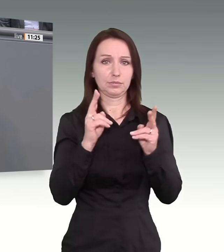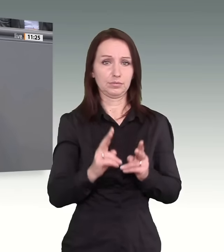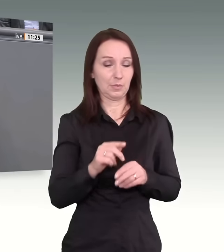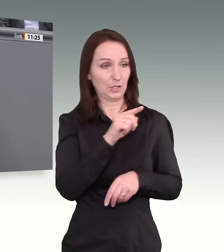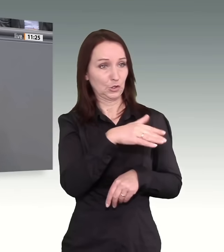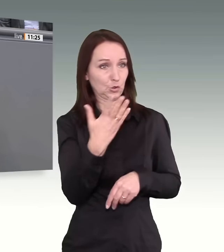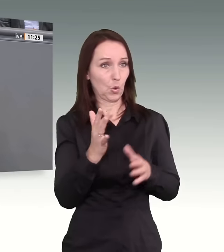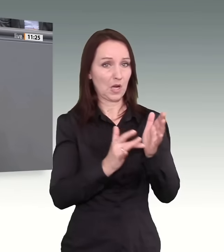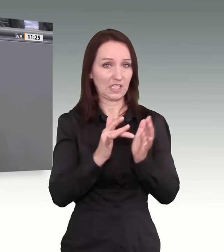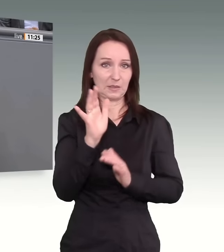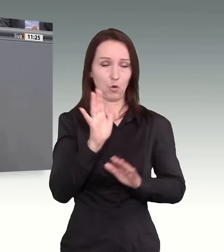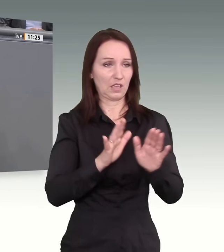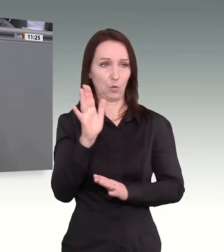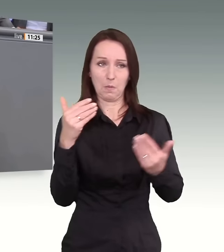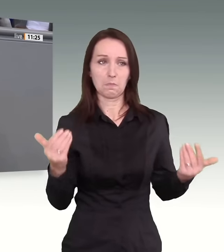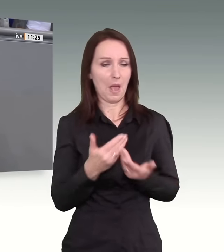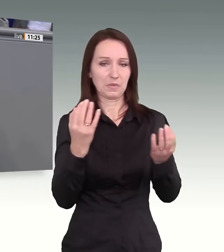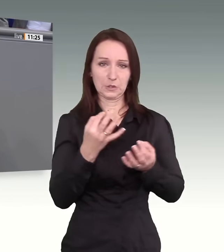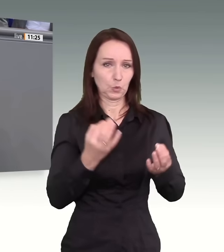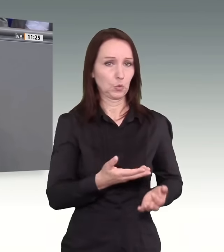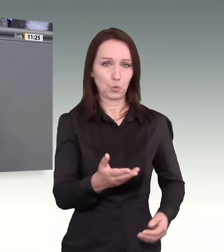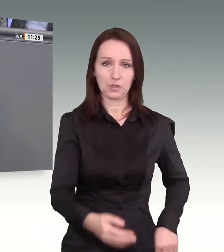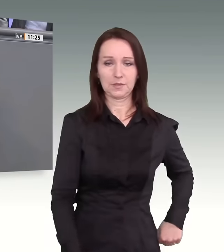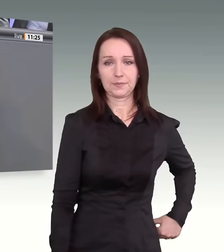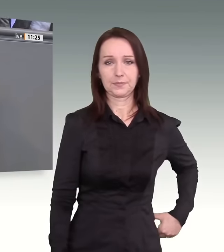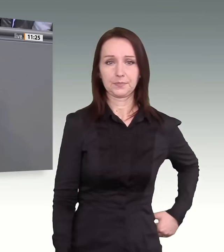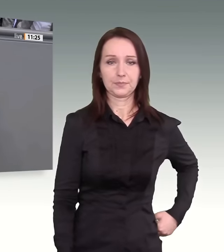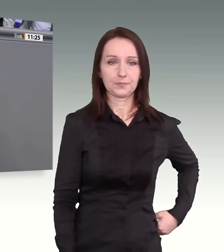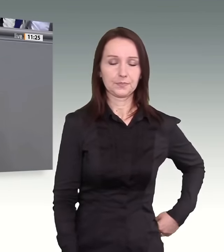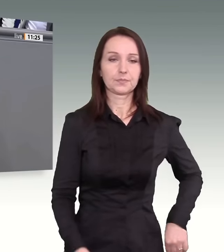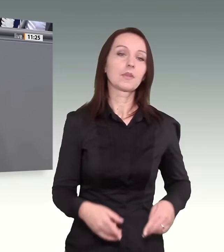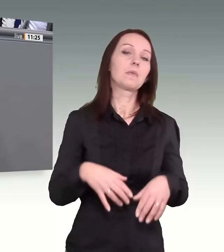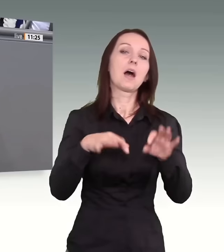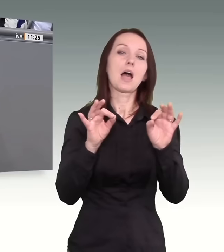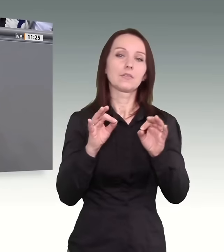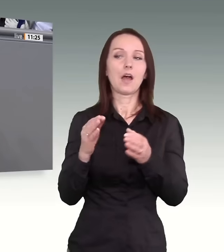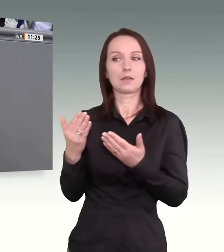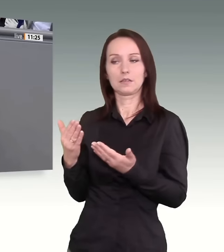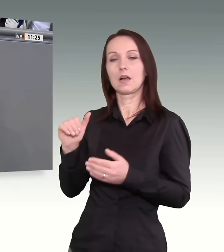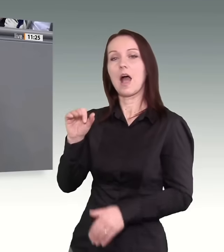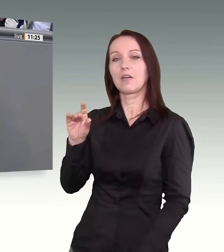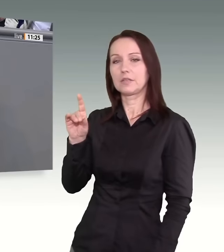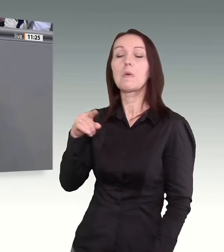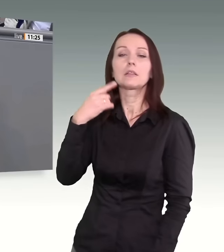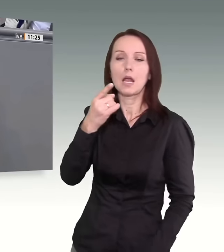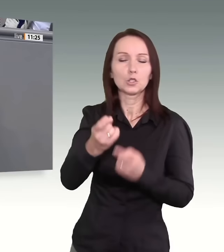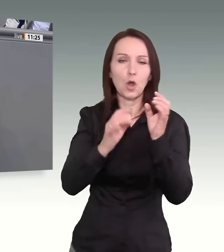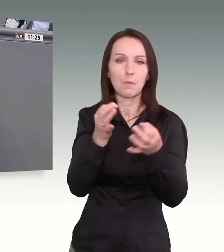hat das wenigstens überhaupt nichts zu tun. Wir beginnen aber mit der AfD, dann kommen wir zur CDU, keine Sorge.